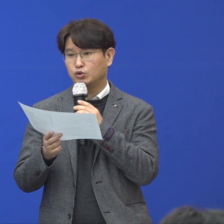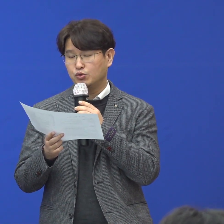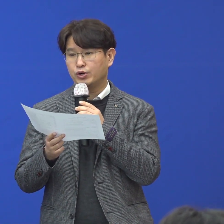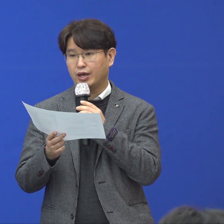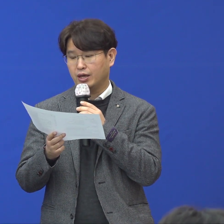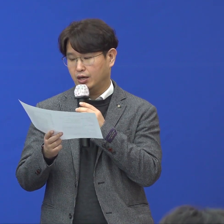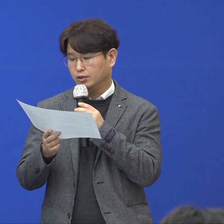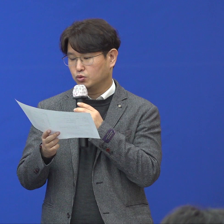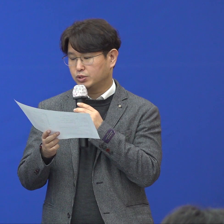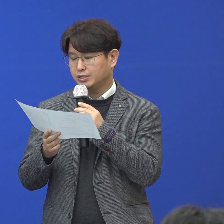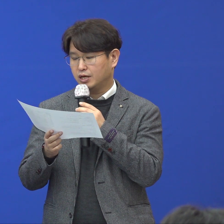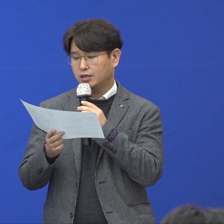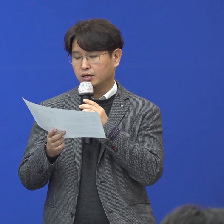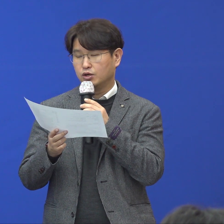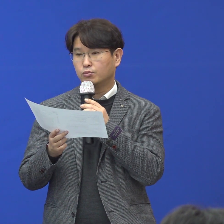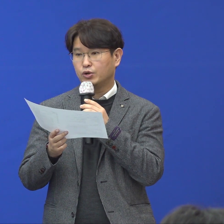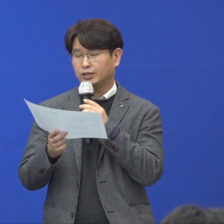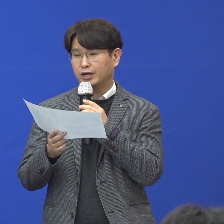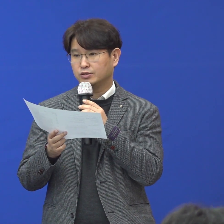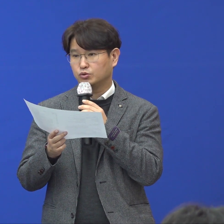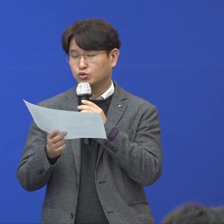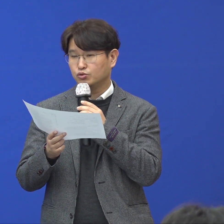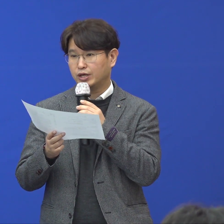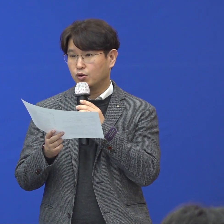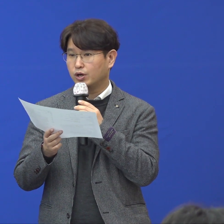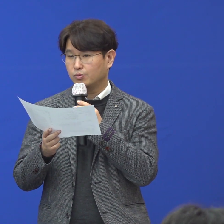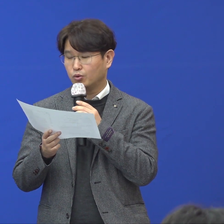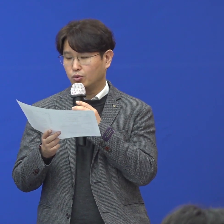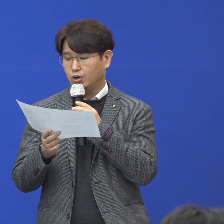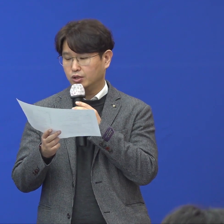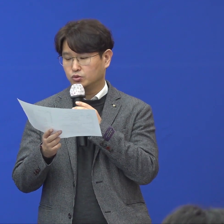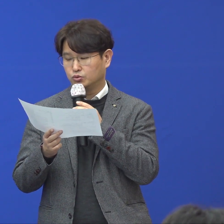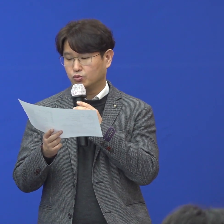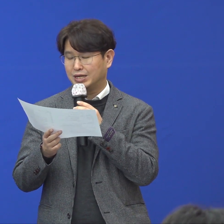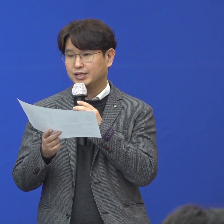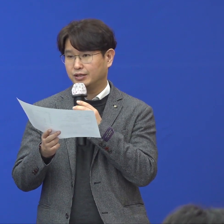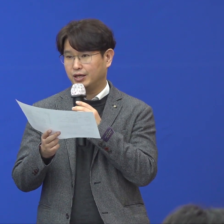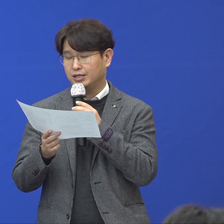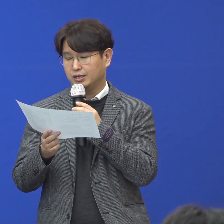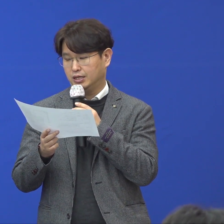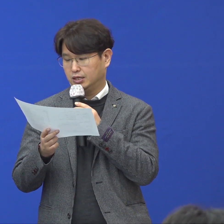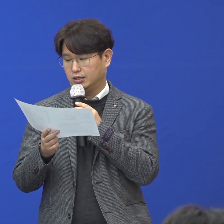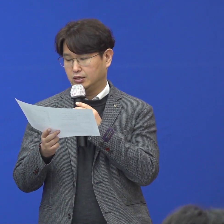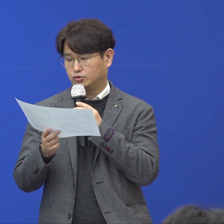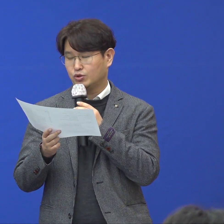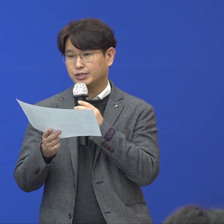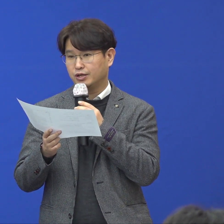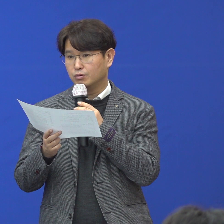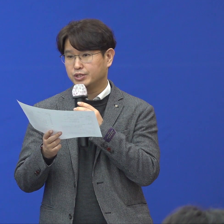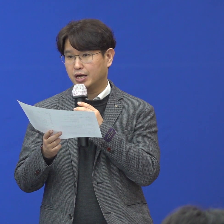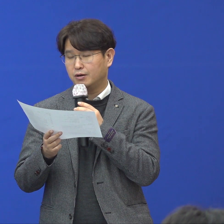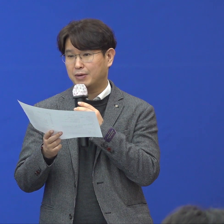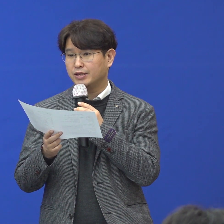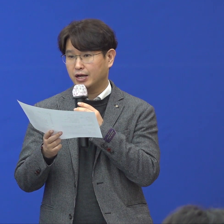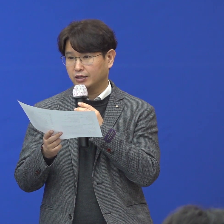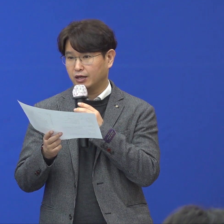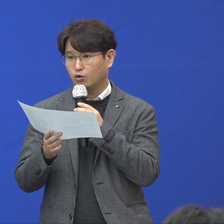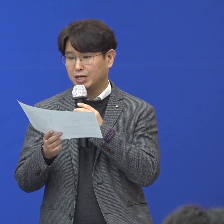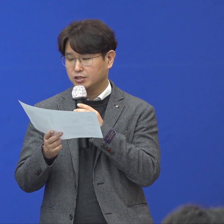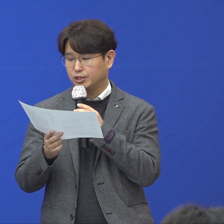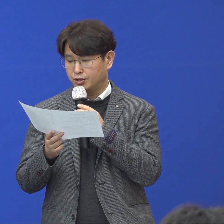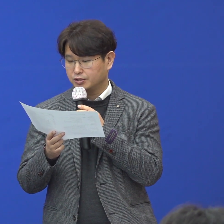한 이후에 종사자 요구에 따라서 추후에 결과를 보고 주 환자에 대한 주가적인 검사를